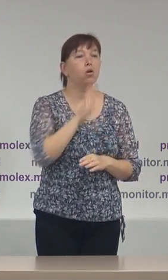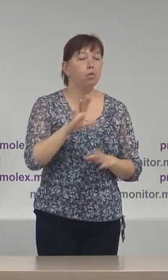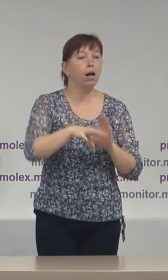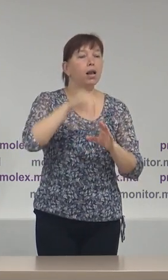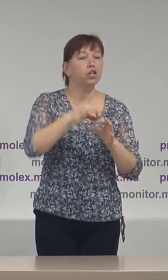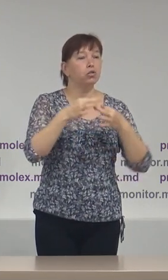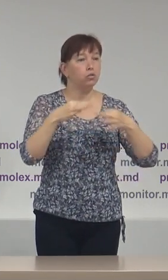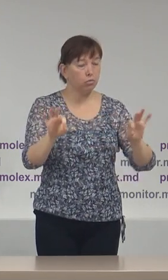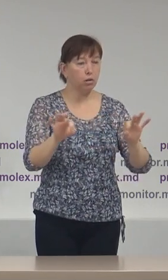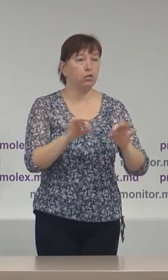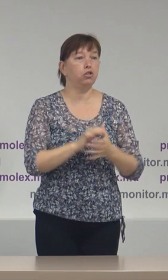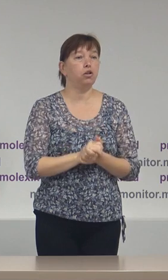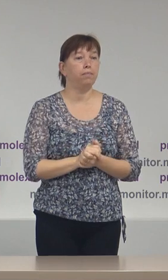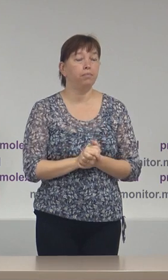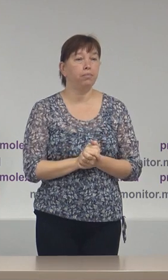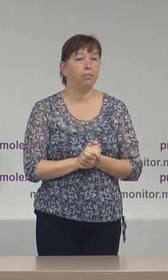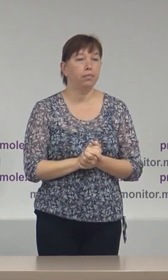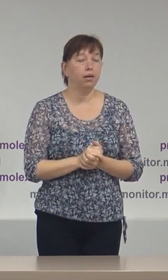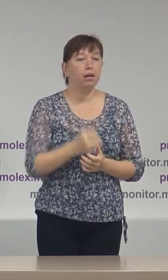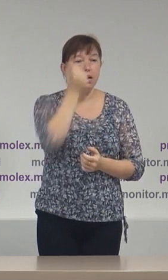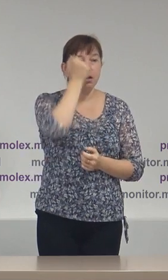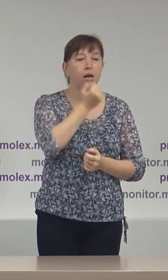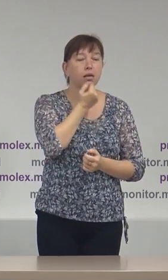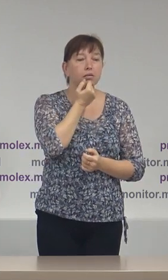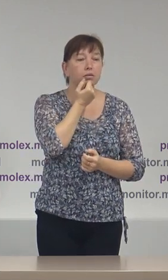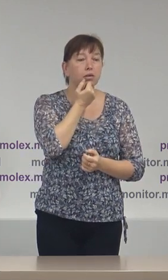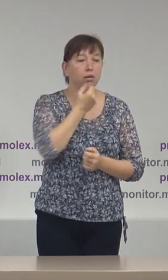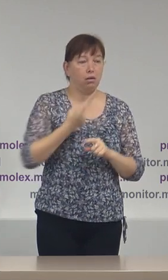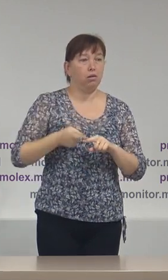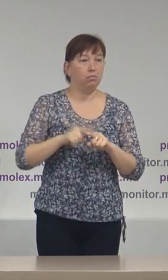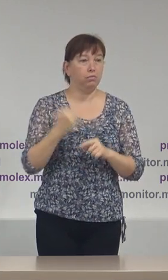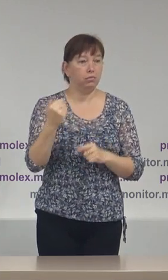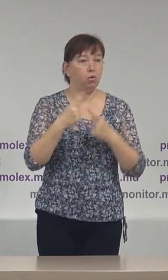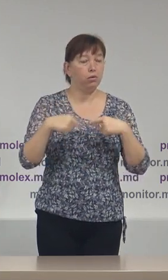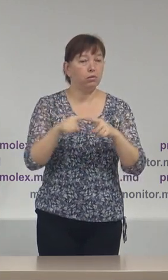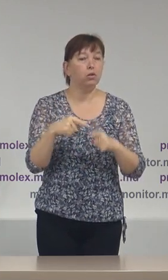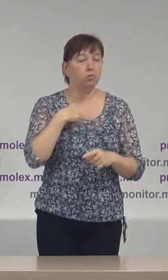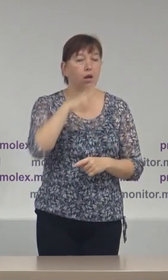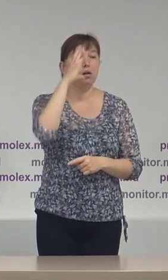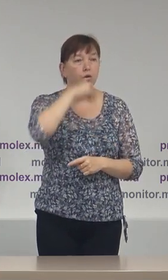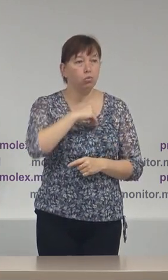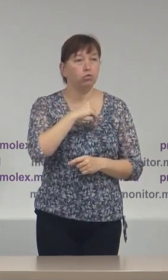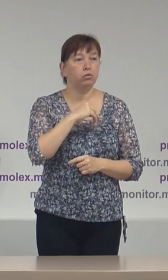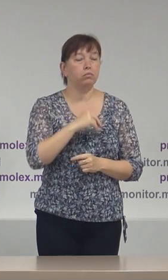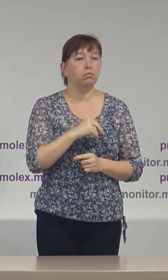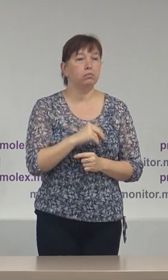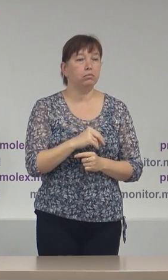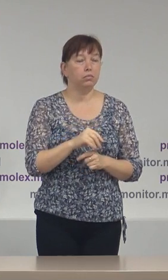Democratice, EPDE, grație cărora reușim să